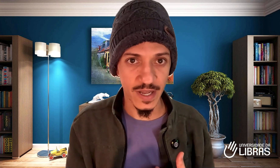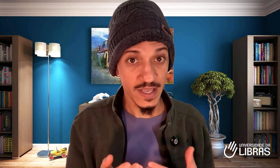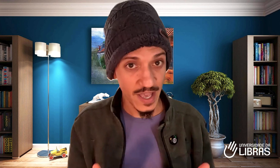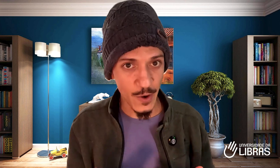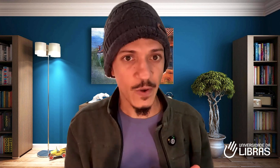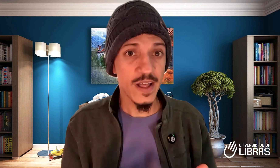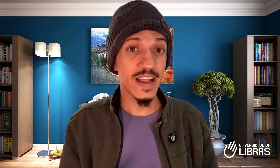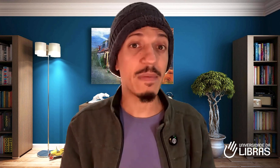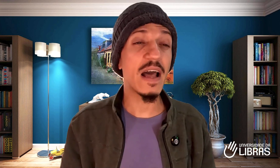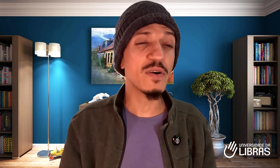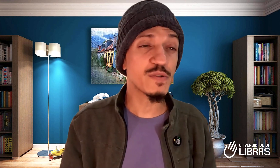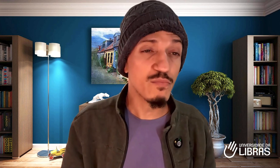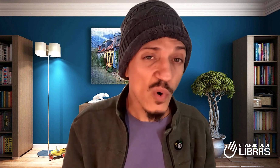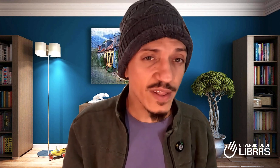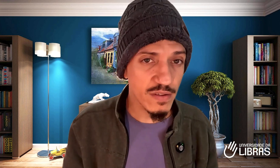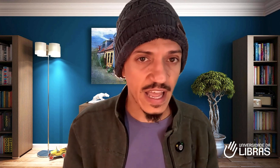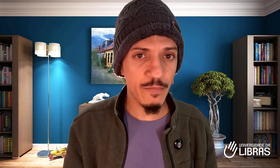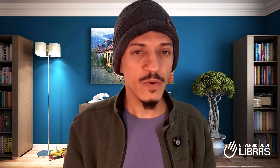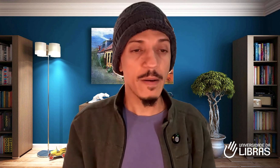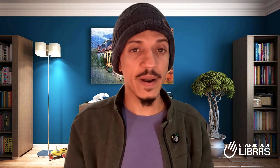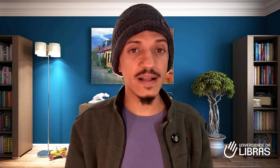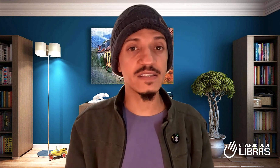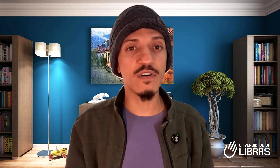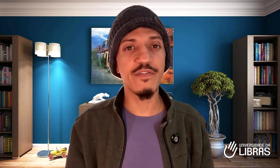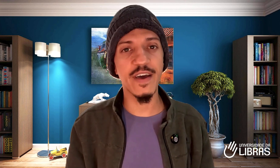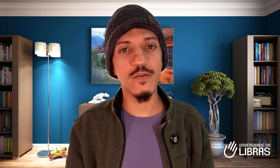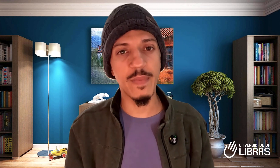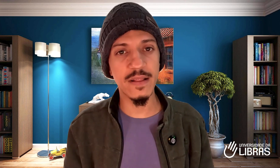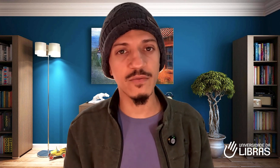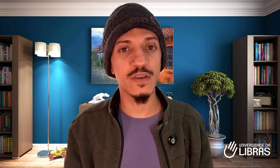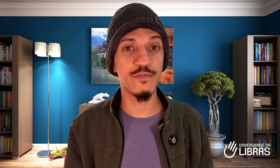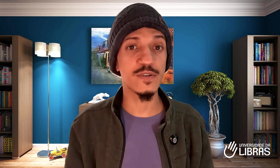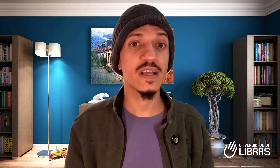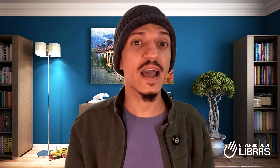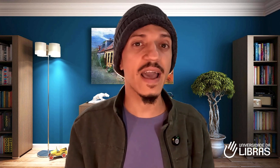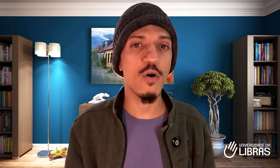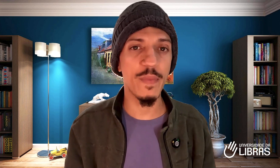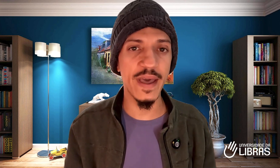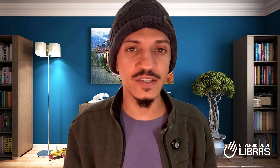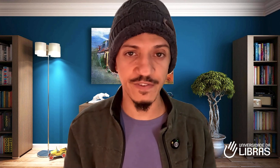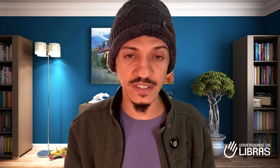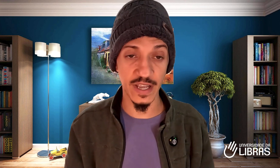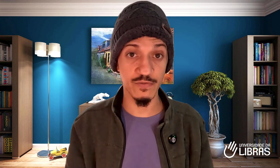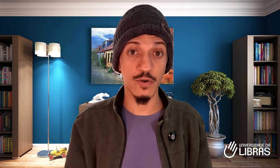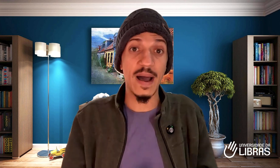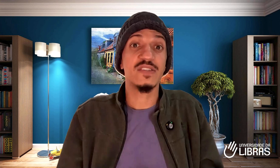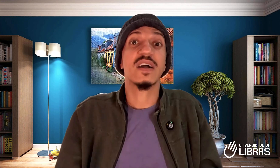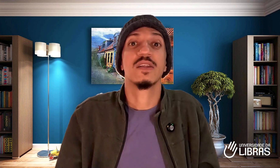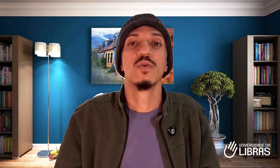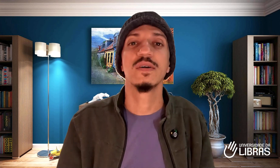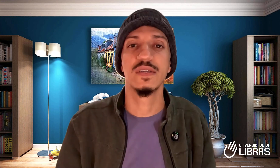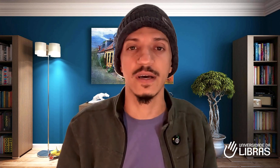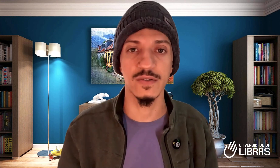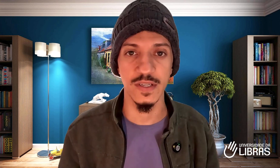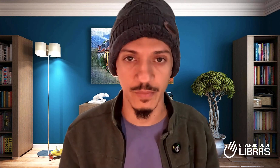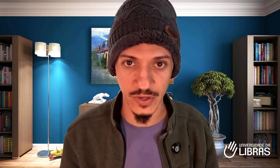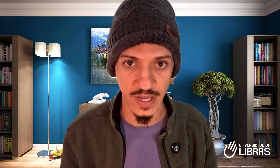e eu, trabalhamos muito tempo para desenvolver um método que fosse realmente eficiente. Foram mais de 14 anos nesse processo.